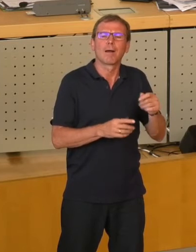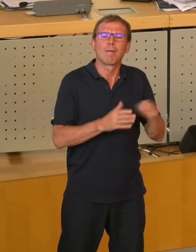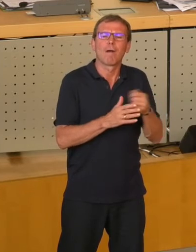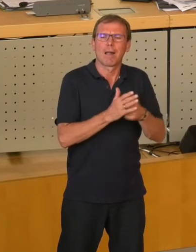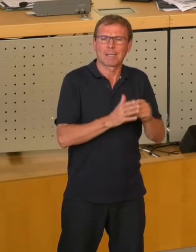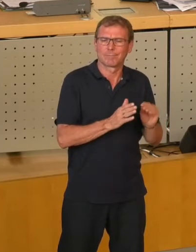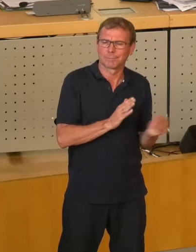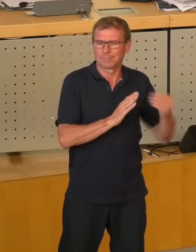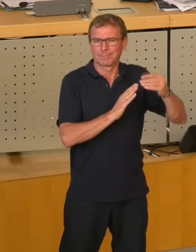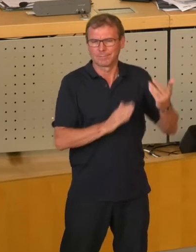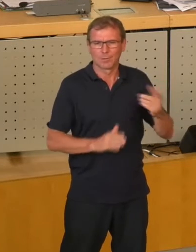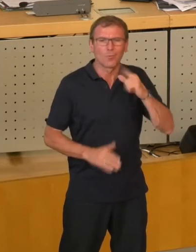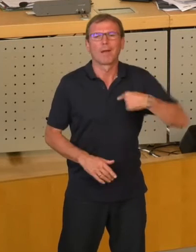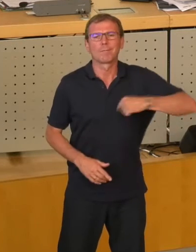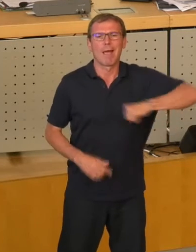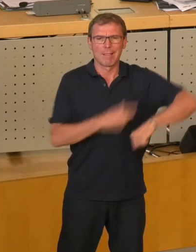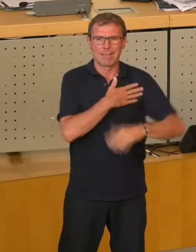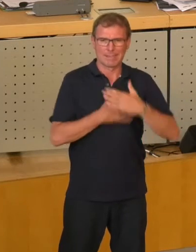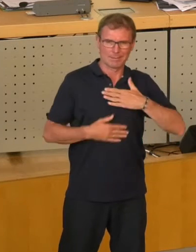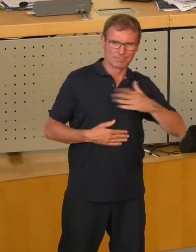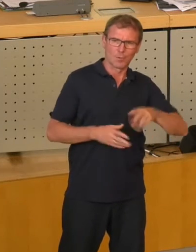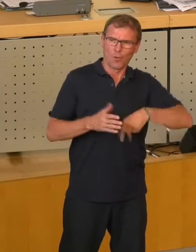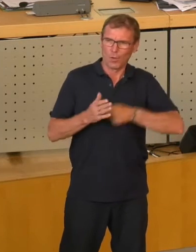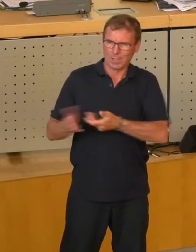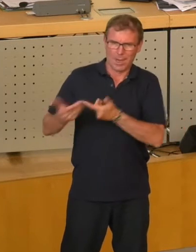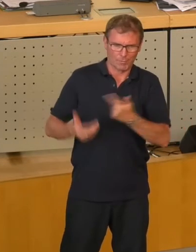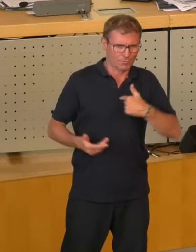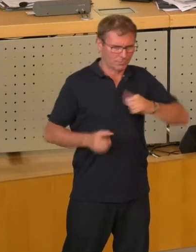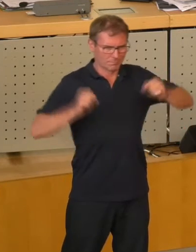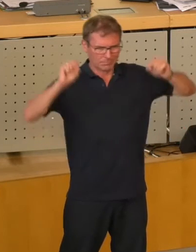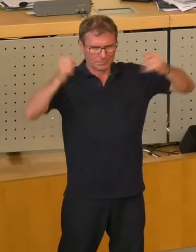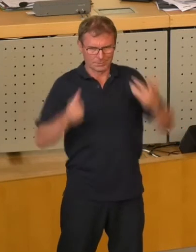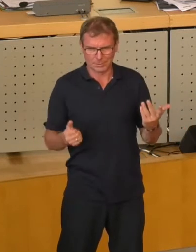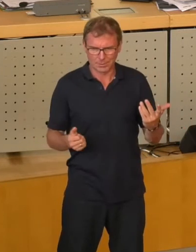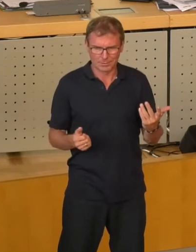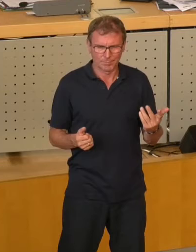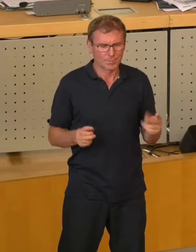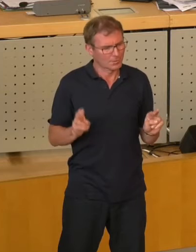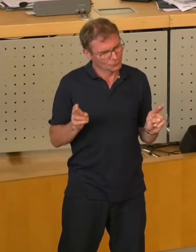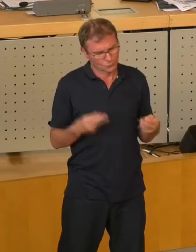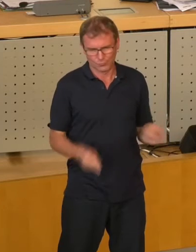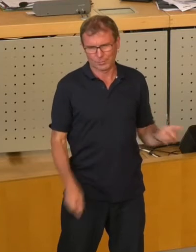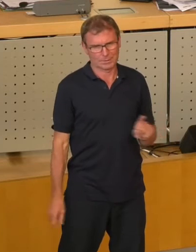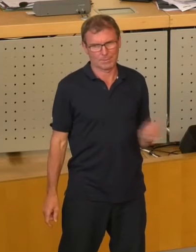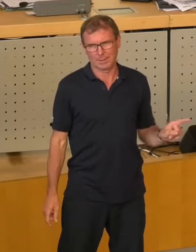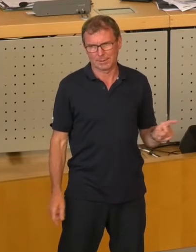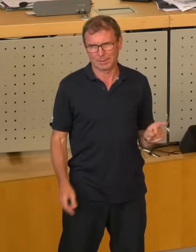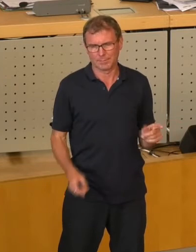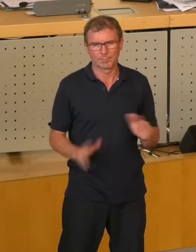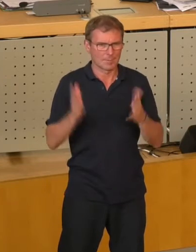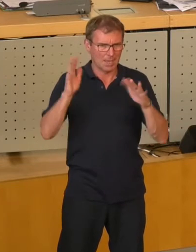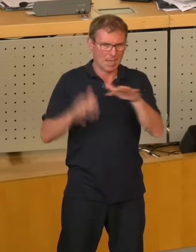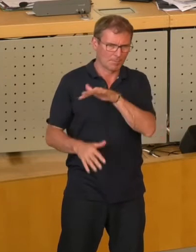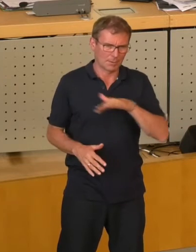und so getan hat, als ob es nur die Linke sei, die diesen Rückkauf dort tatsächlich betreiben würde. Es war